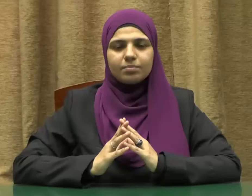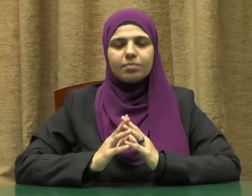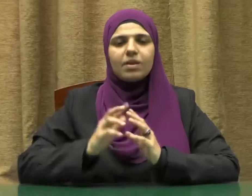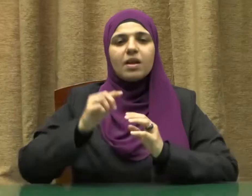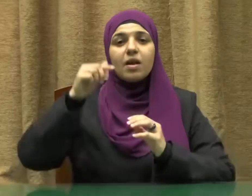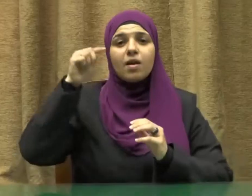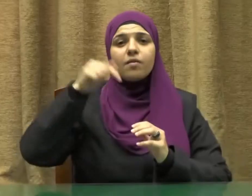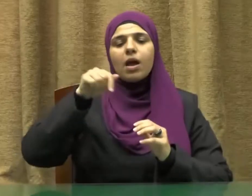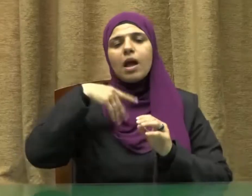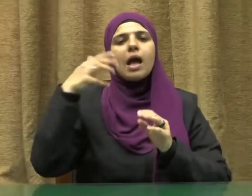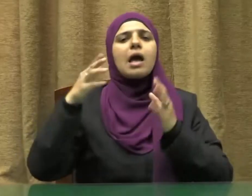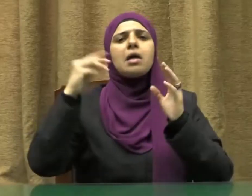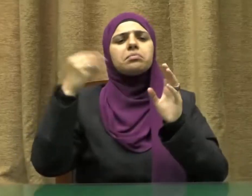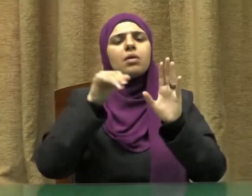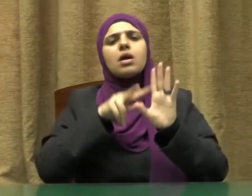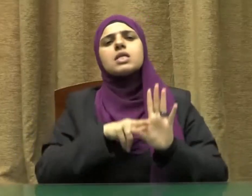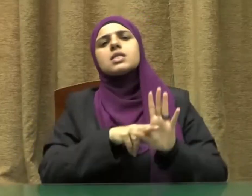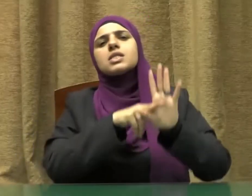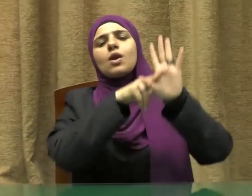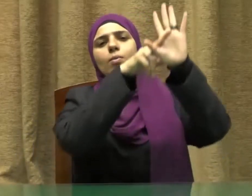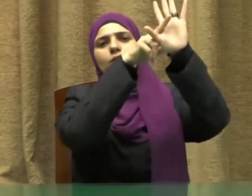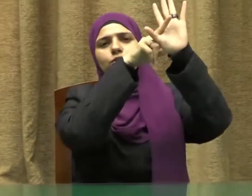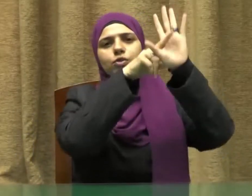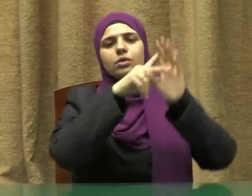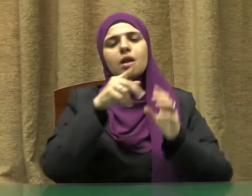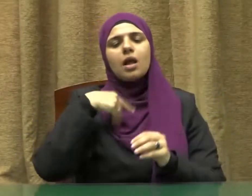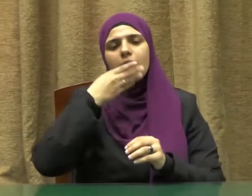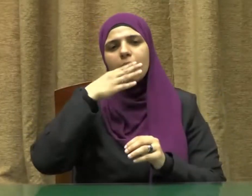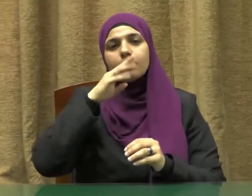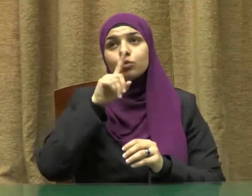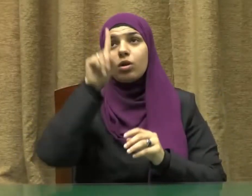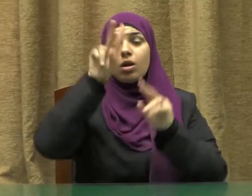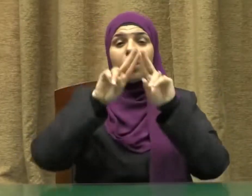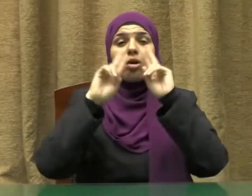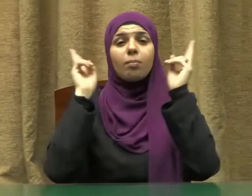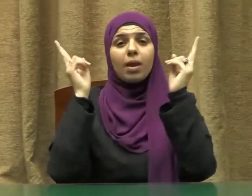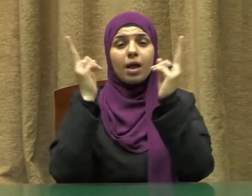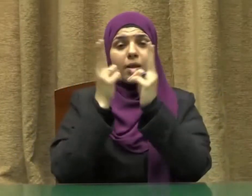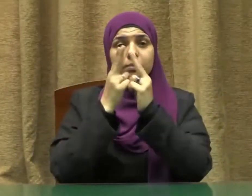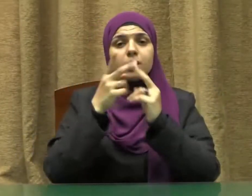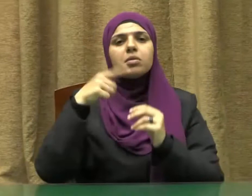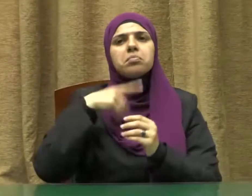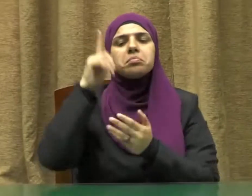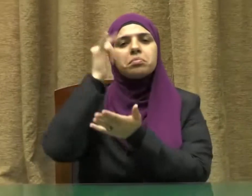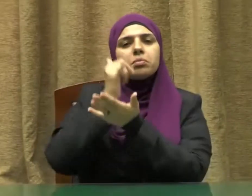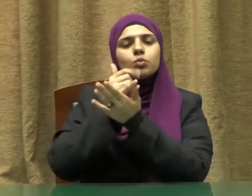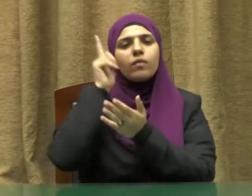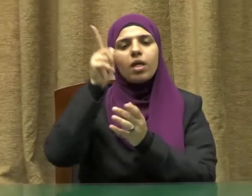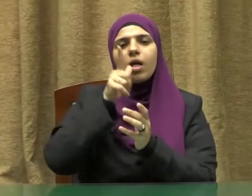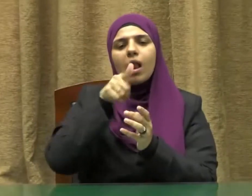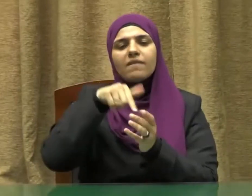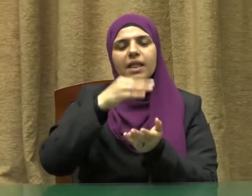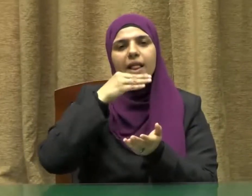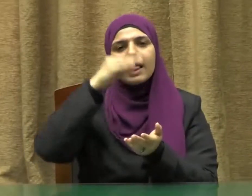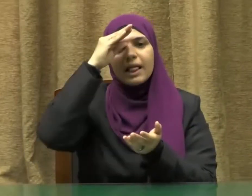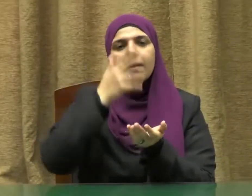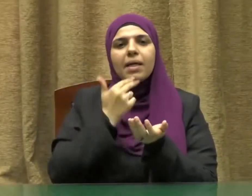في رحاب الإسراء والمعراج الحمد لله رب العالمين القائل في كتابه